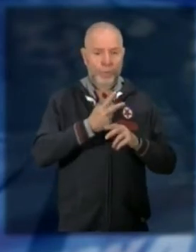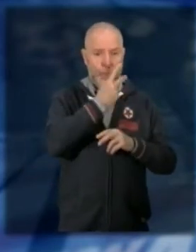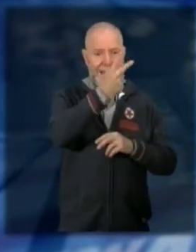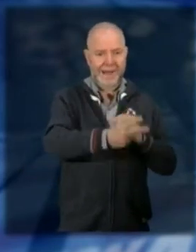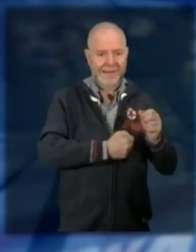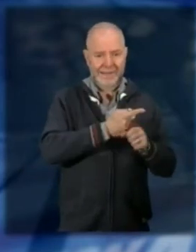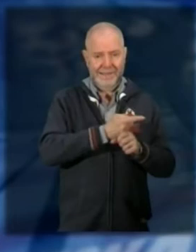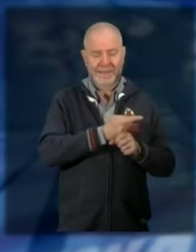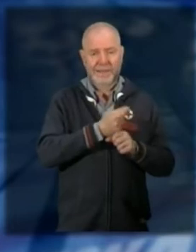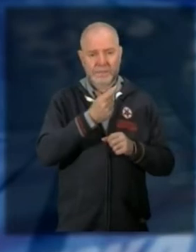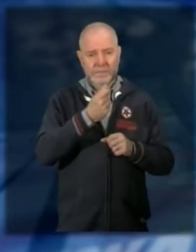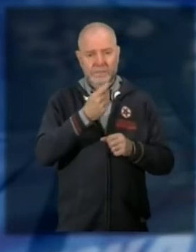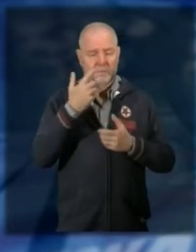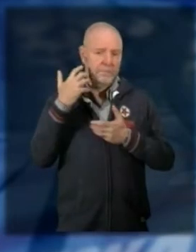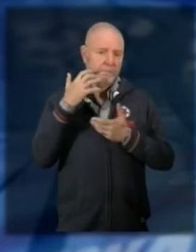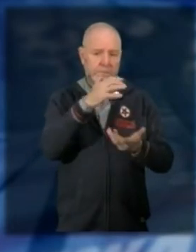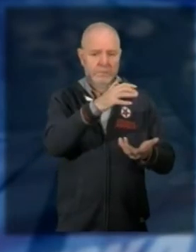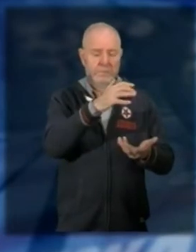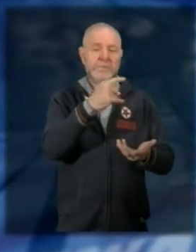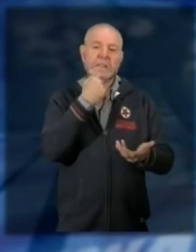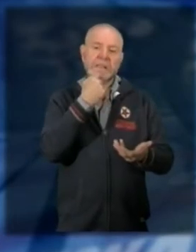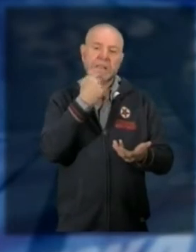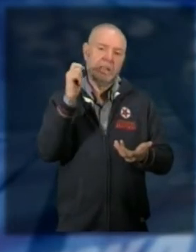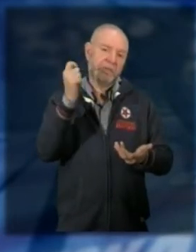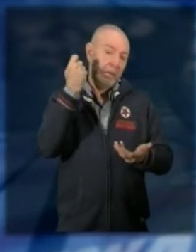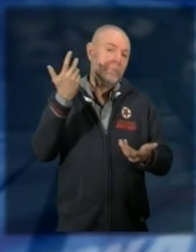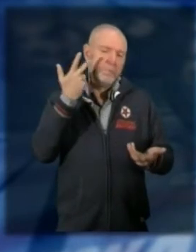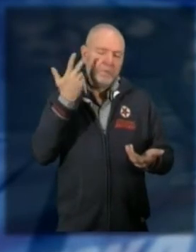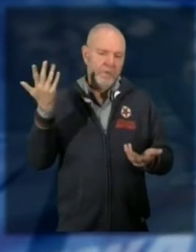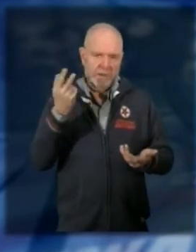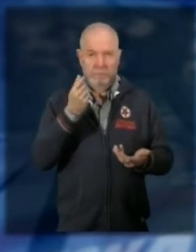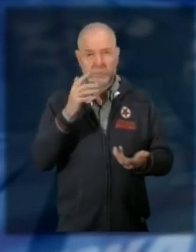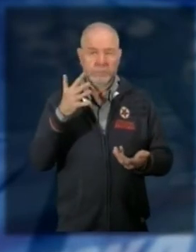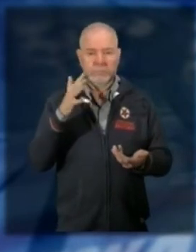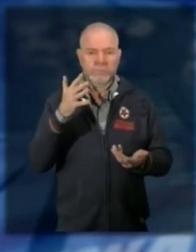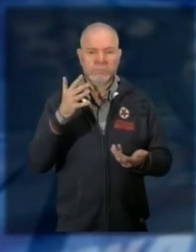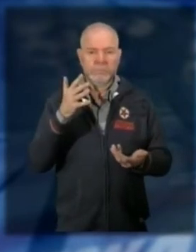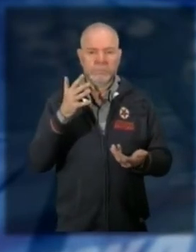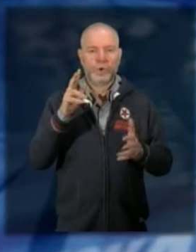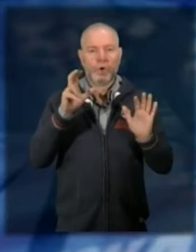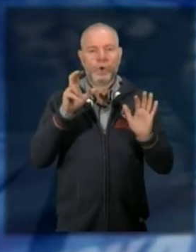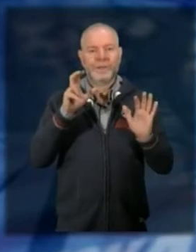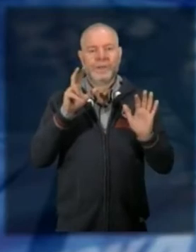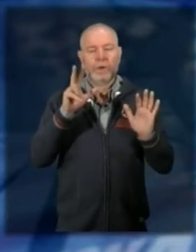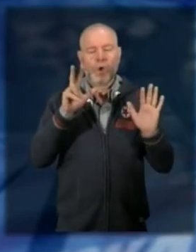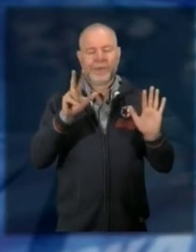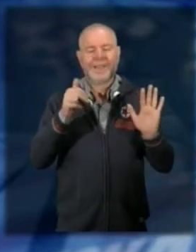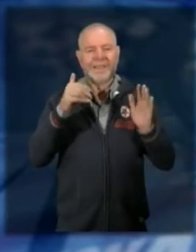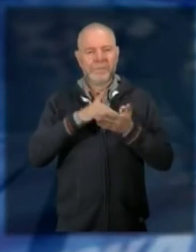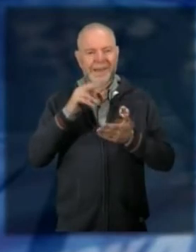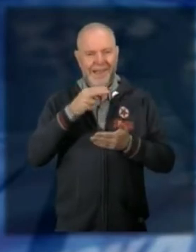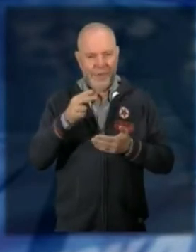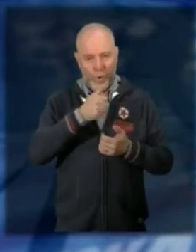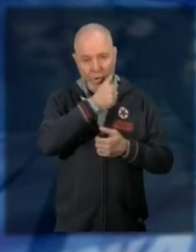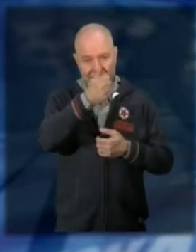la cifra destinata all'azienda o alla cooperativa che vincerà la gara ammonterà all'incirca a 86.000 euro all'anno